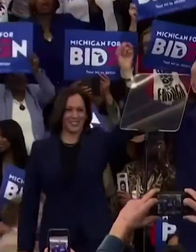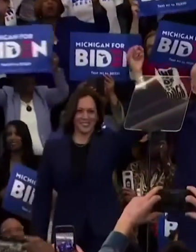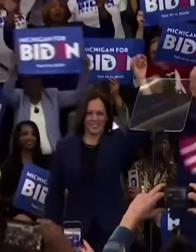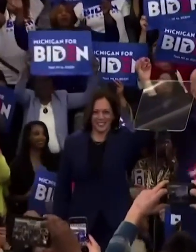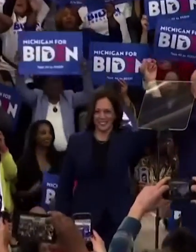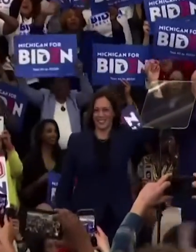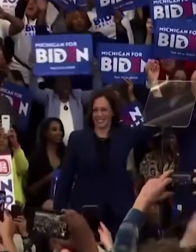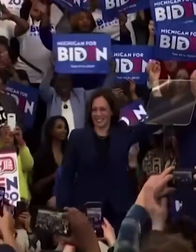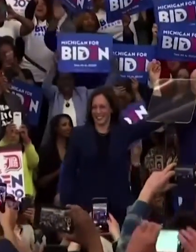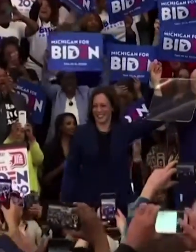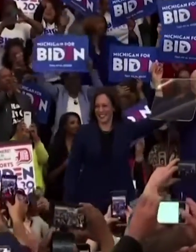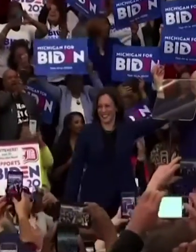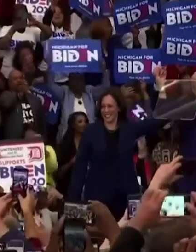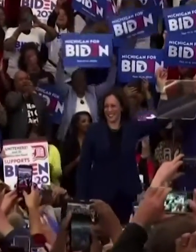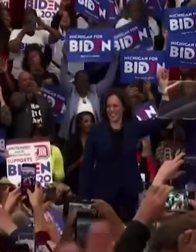Kontributor Nusantara TV, melaporkan.